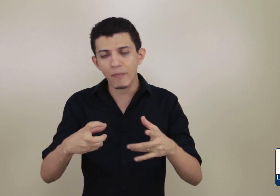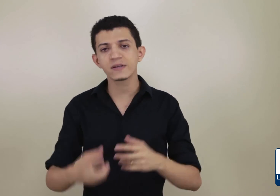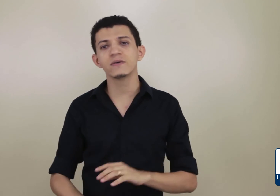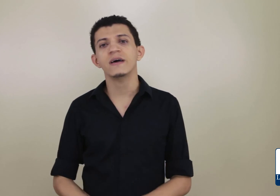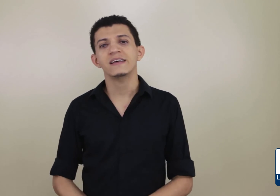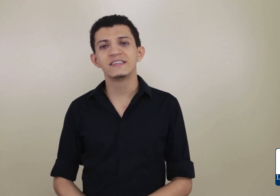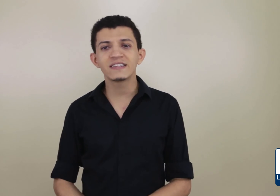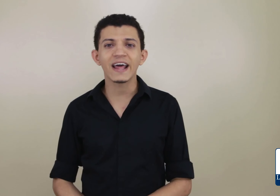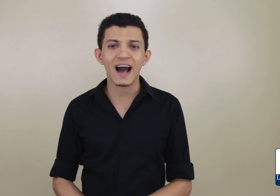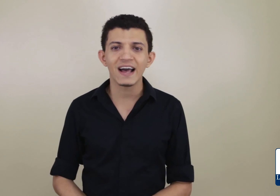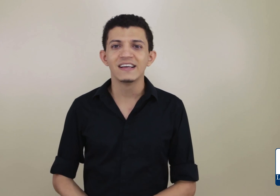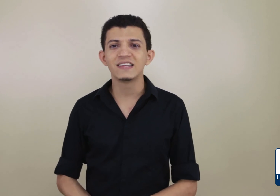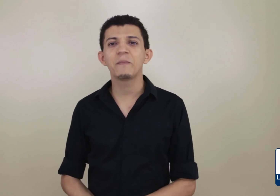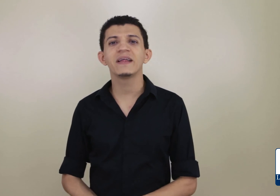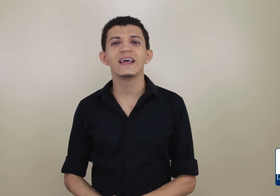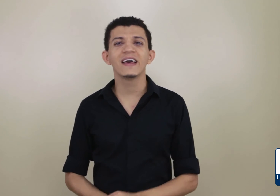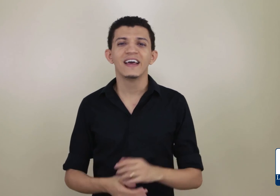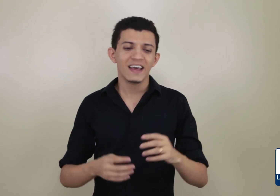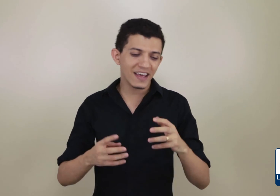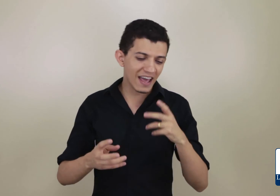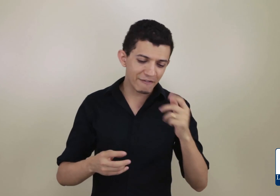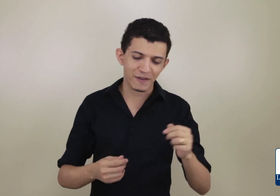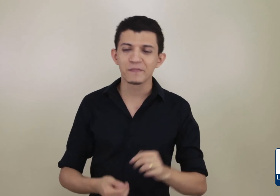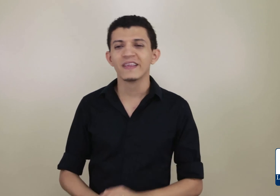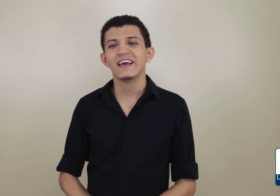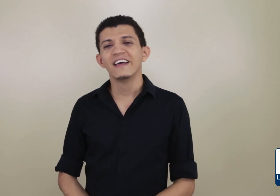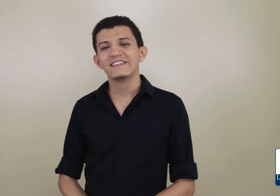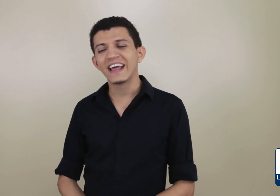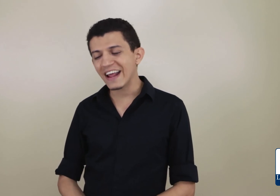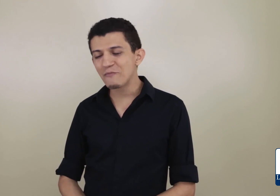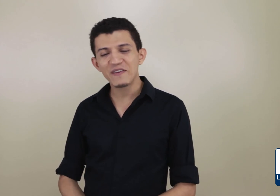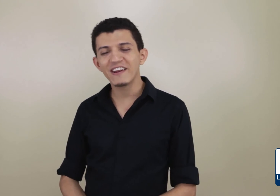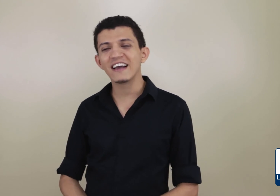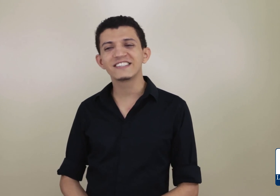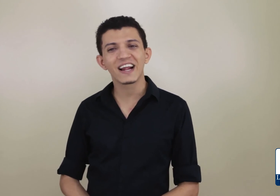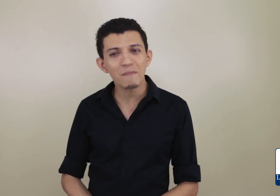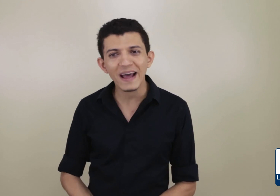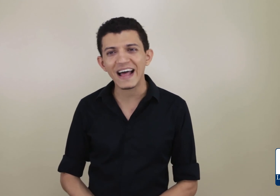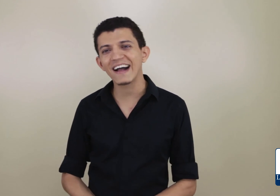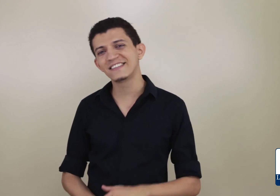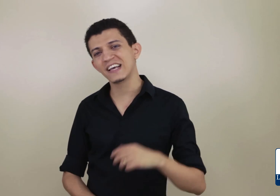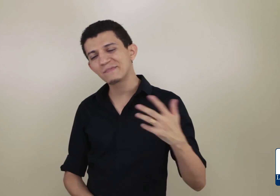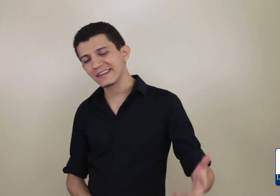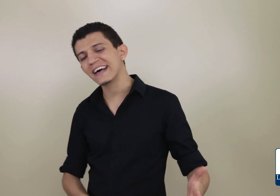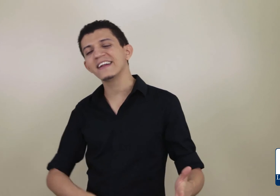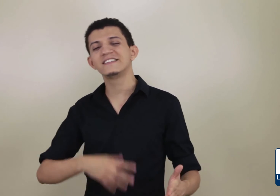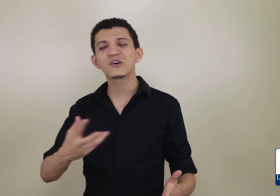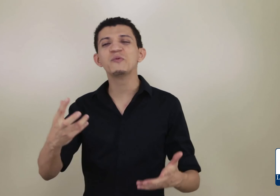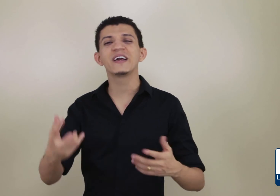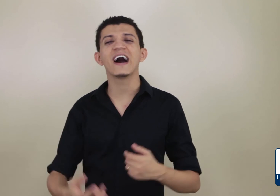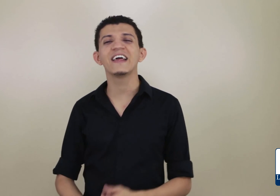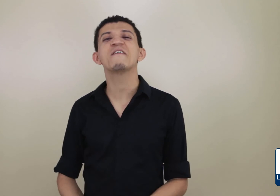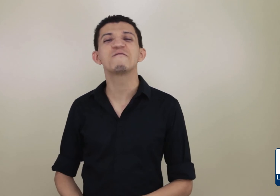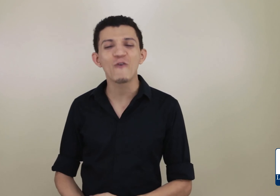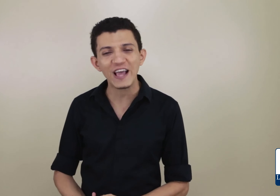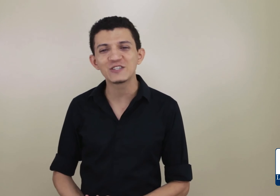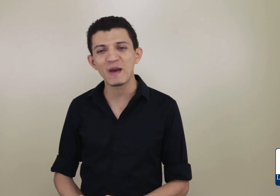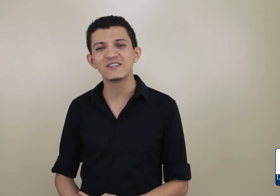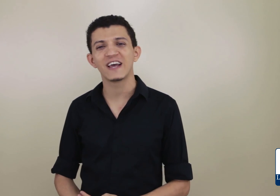possam se inteirar, se aprender e, enfim, ter o privilégio, ter a liberdade de se expressarem, de se comunicarem fluentemente